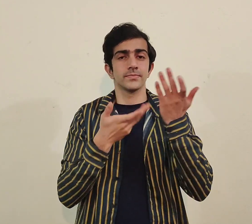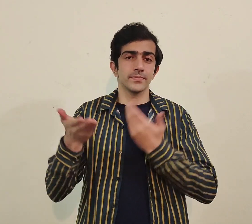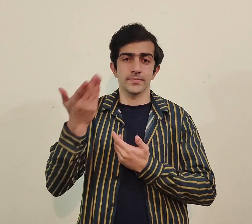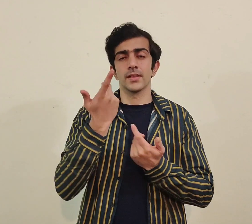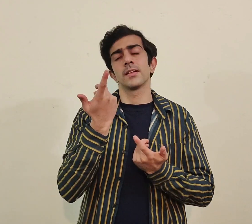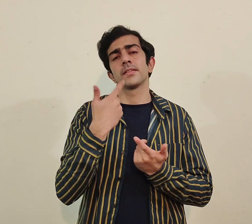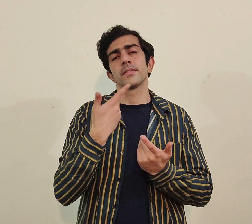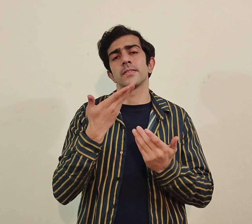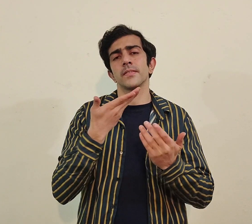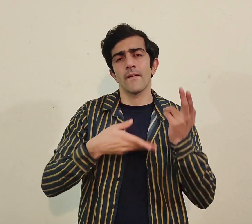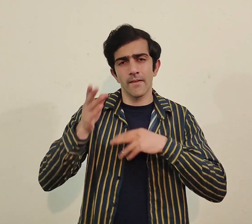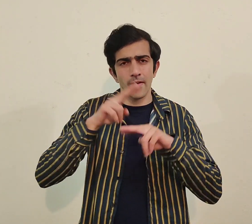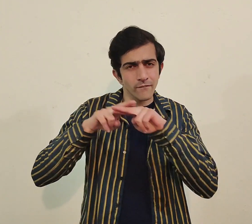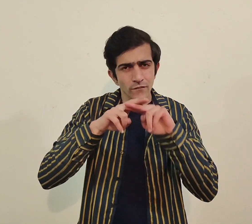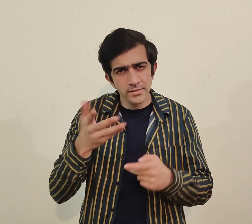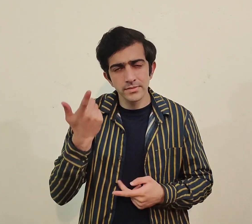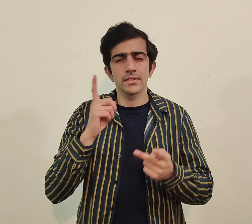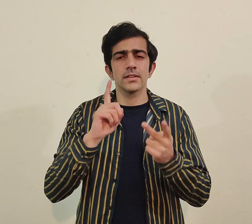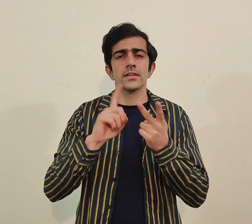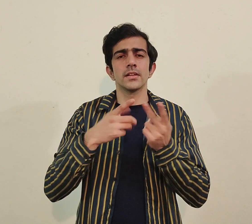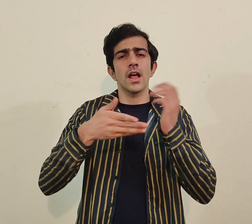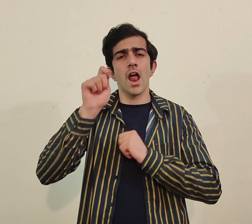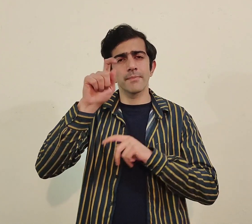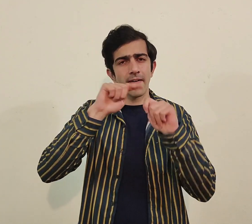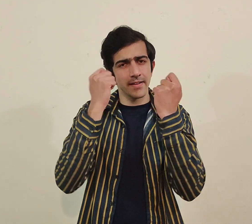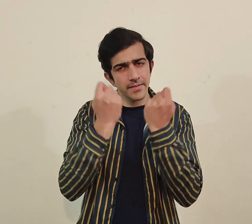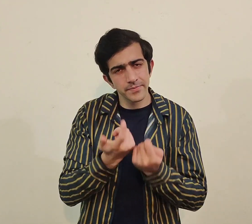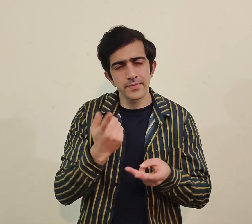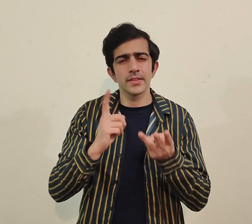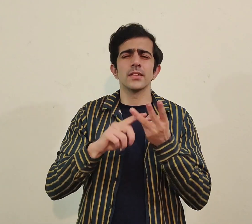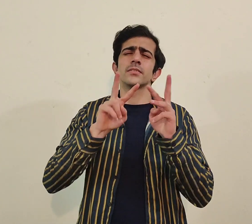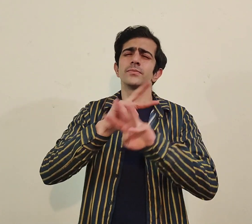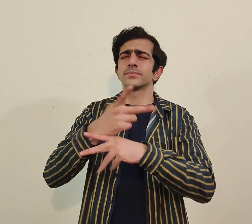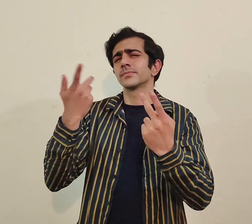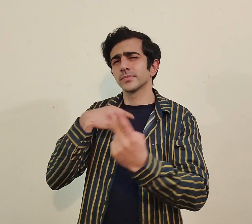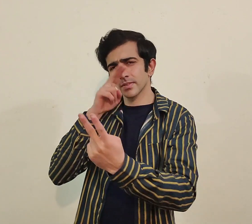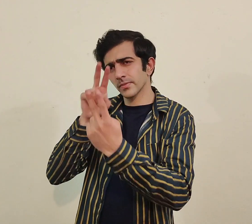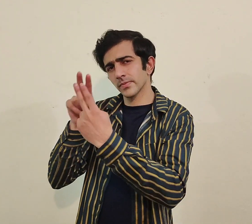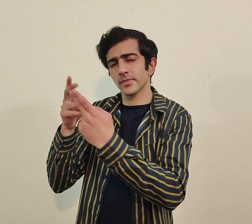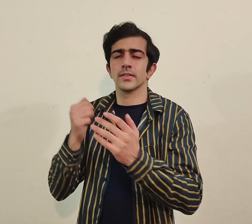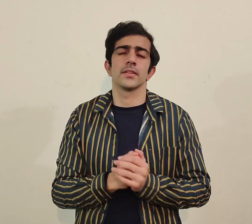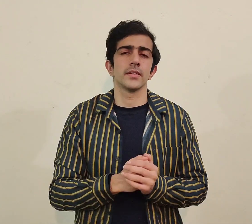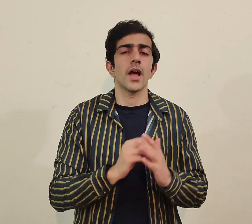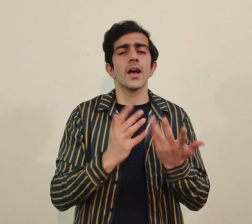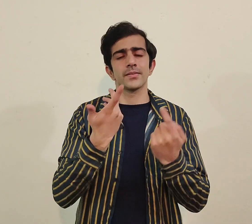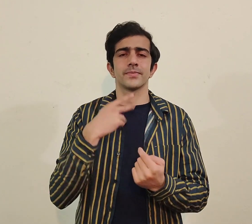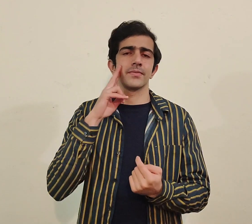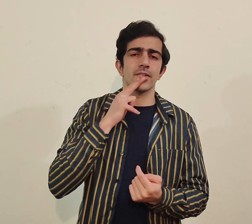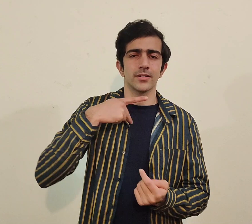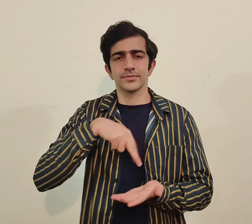میں as a deaf یا ہم لوگ family کے ساتھ کہیں بھائے جاتے ہیں یا team میں بات ہوتی ہے یا اس طرح کی بہت سری conversations ہوتی ہیں ملتے ہیں